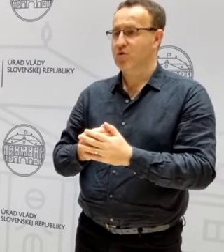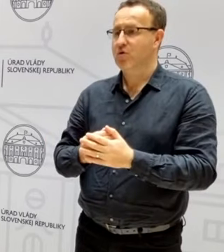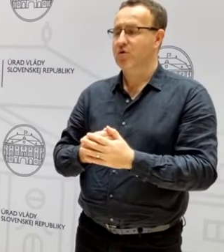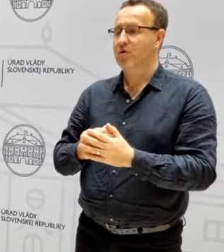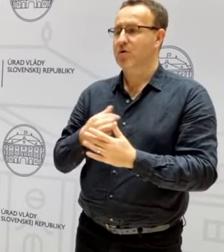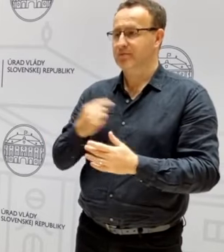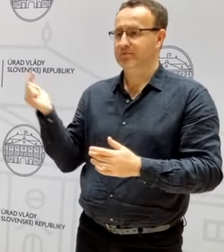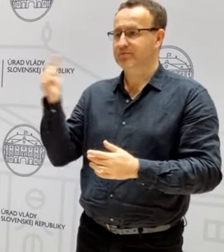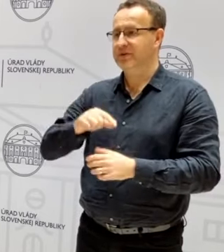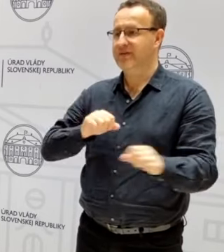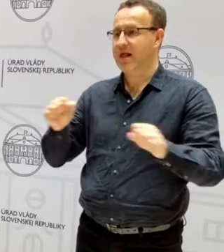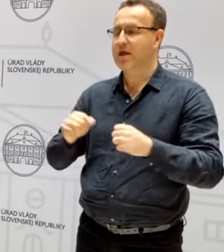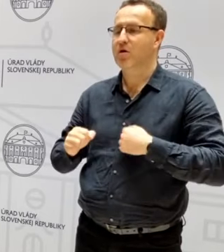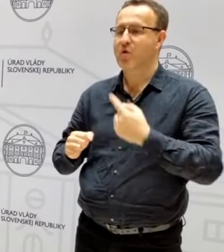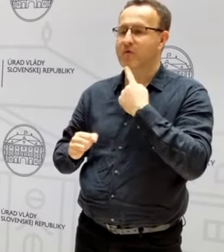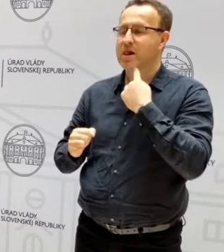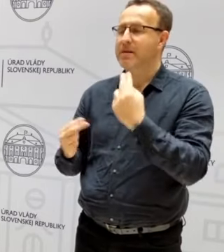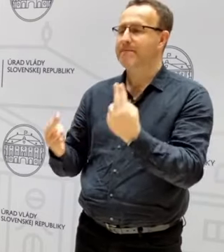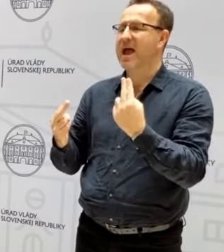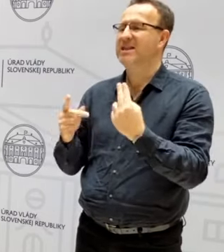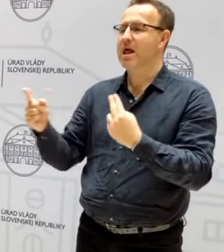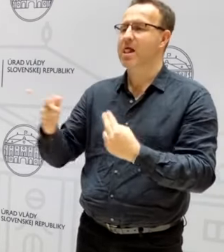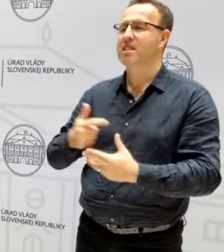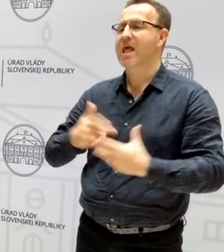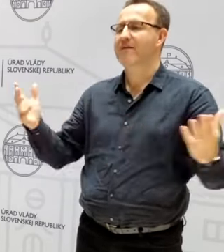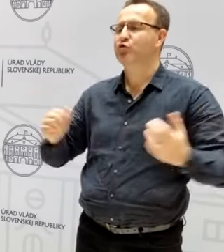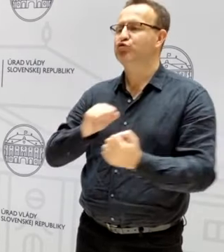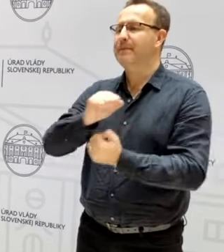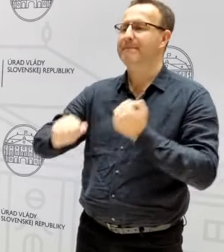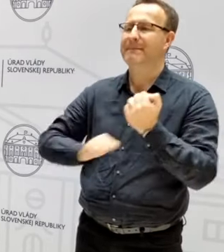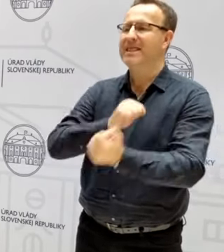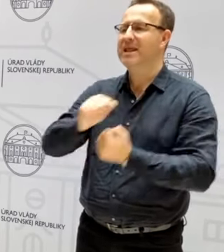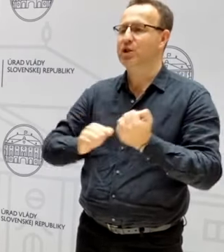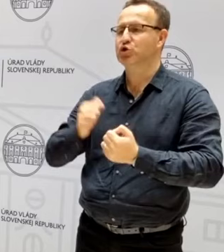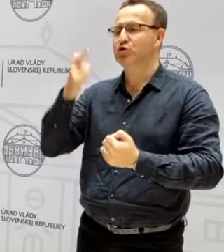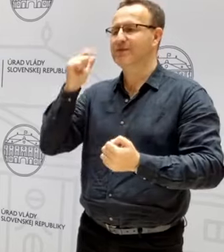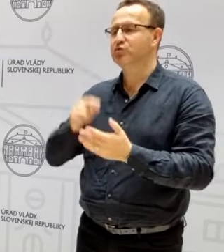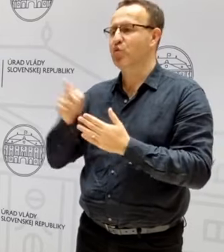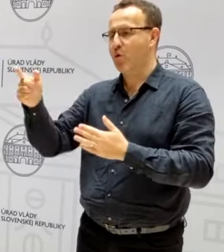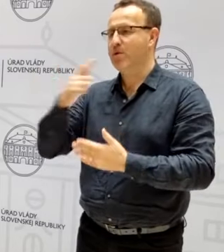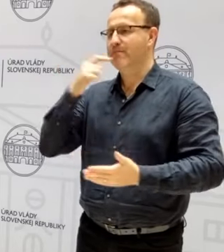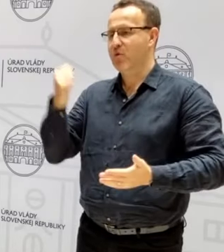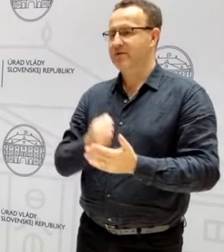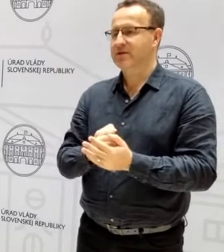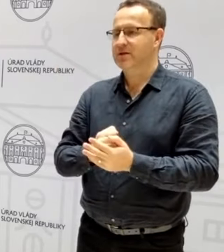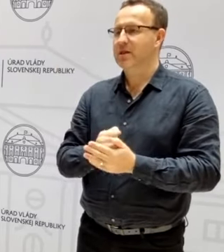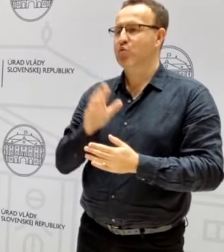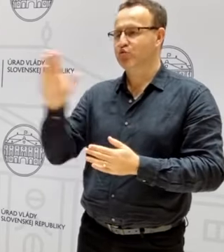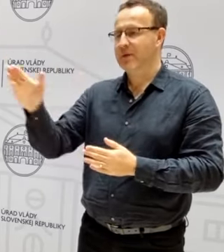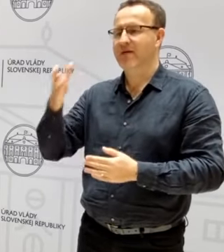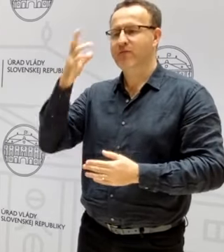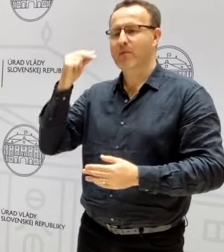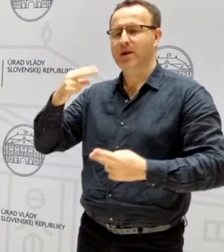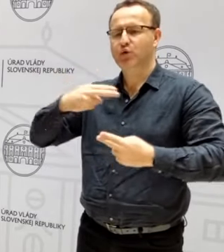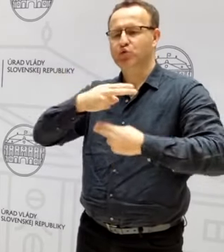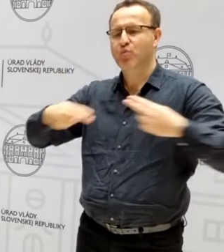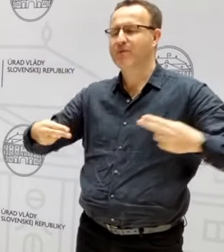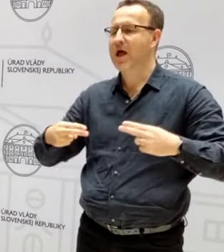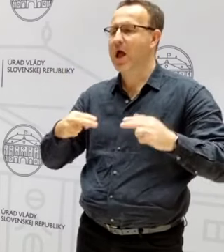vládu hovoril s majiteľom najväčšieho mlynu na Slovensku, ktorý mi potvrdil, že aj oni majú vlastné alebo zakontrahované zásoby